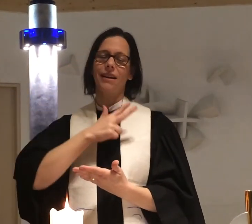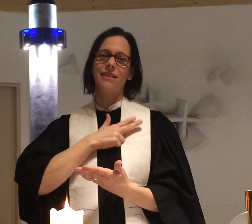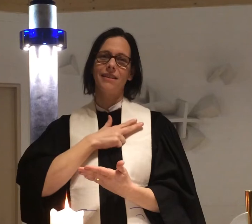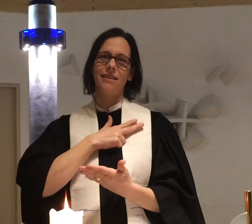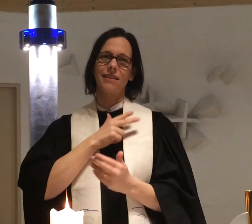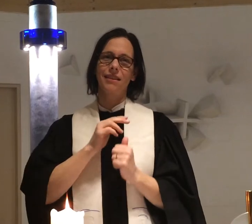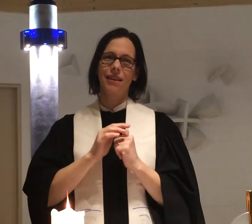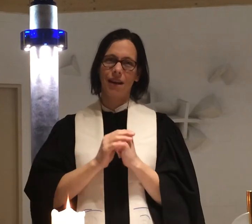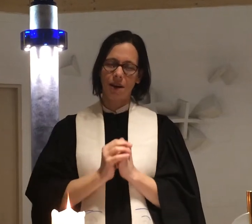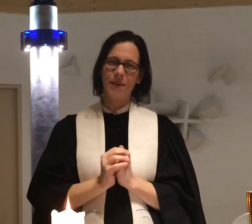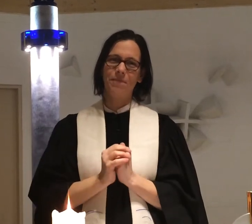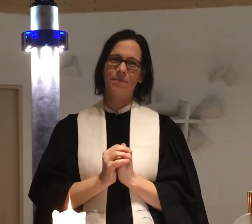Geistes. Amen.